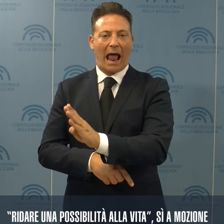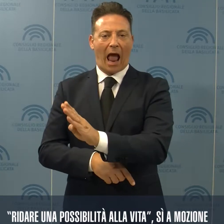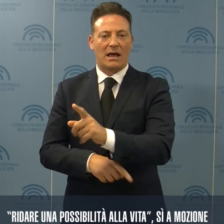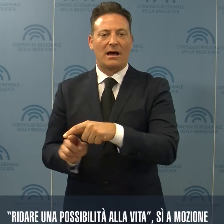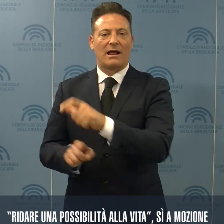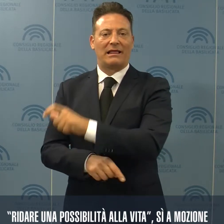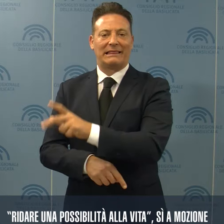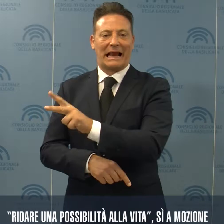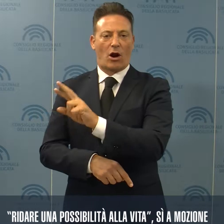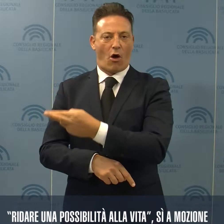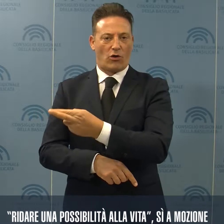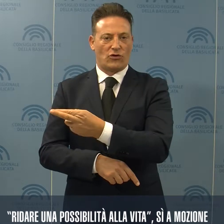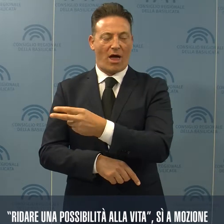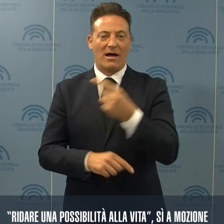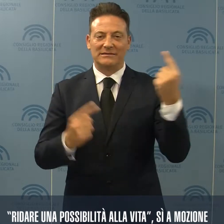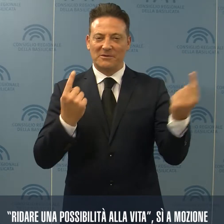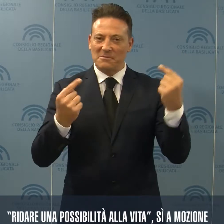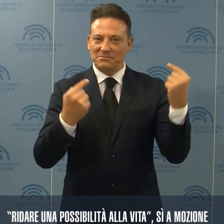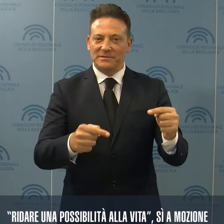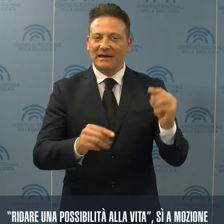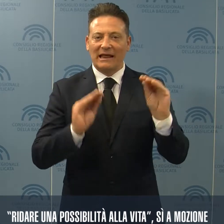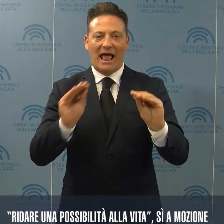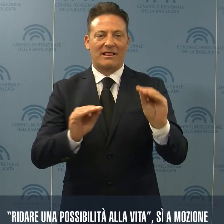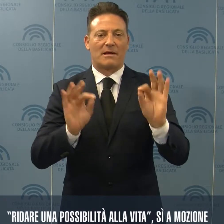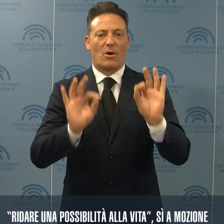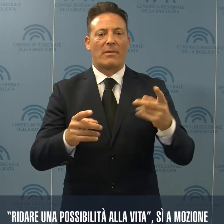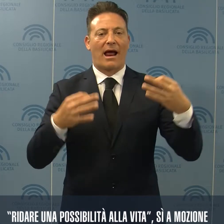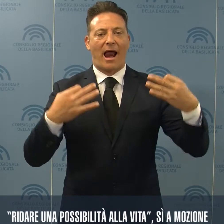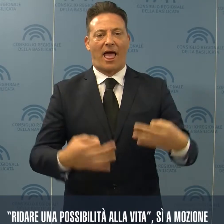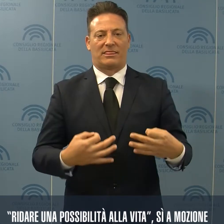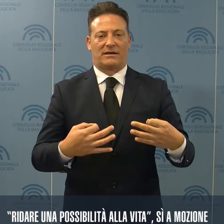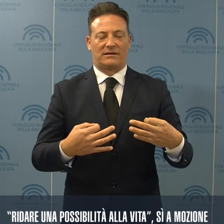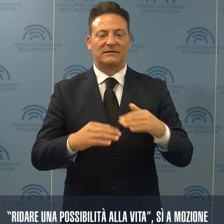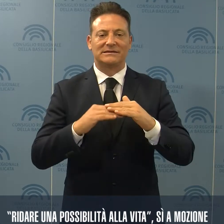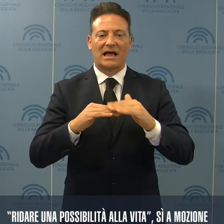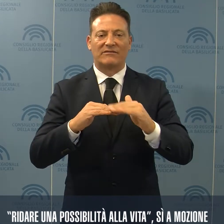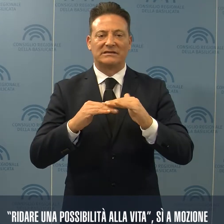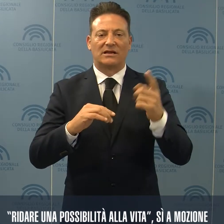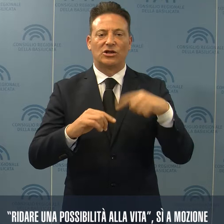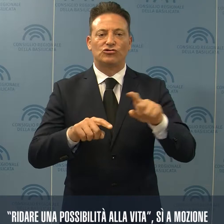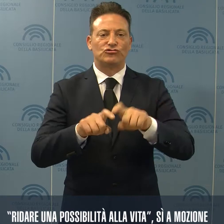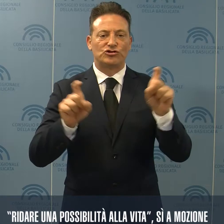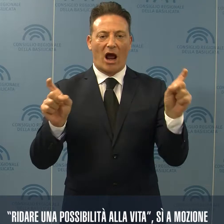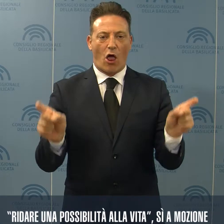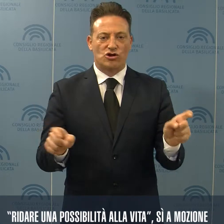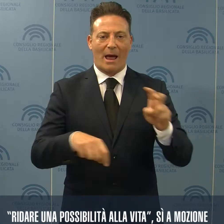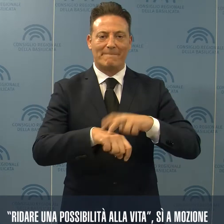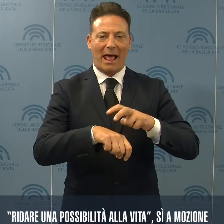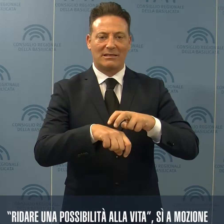Trerotola, con la quale si chiede che sia garantito il servizio di ginecologia medica presso il